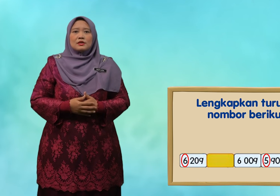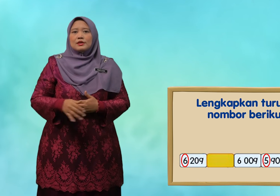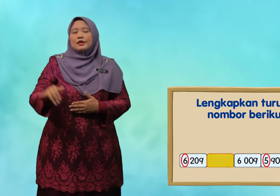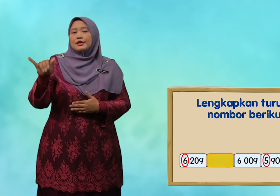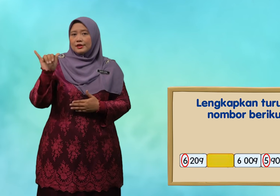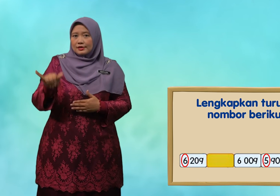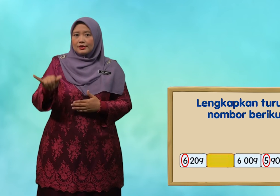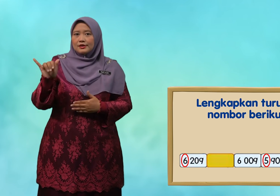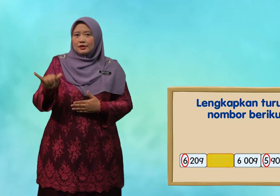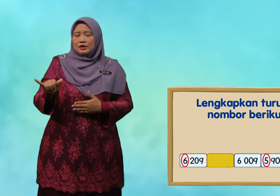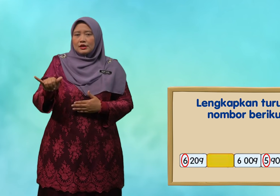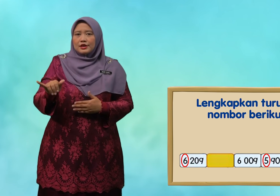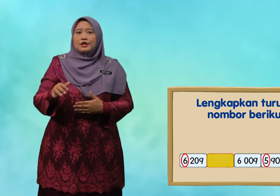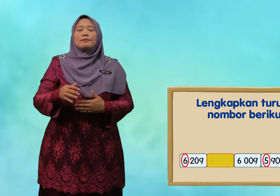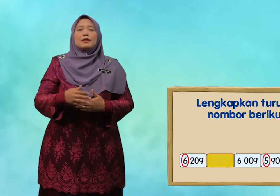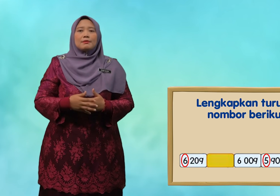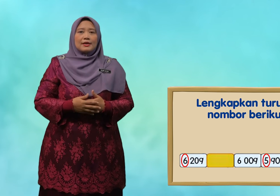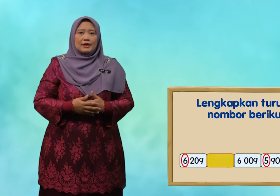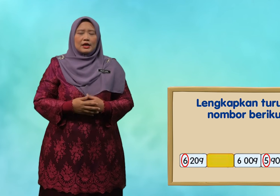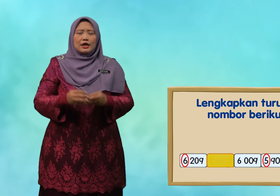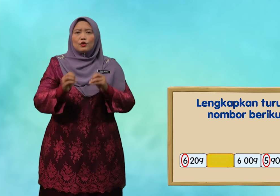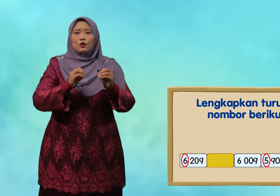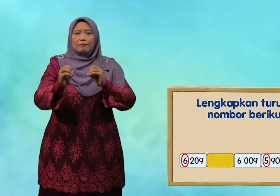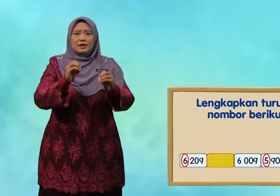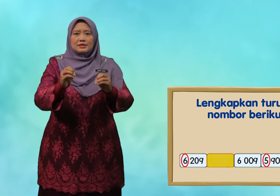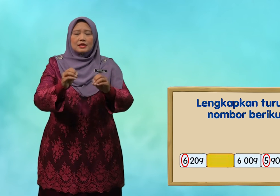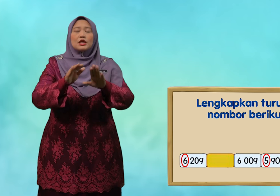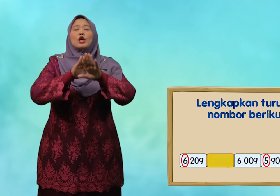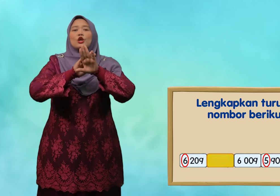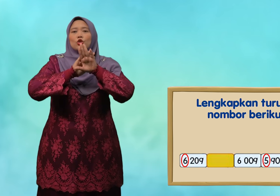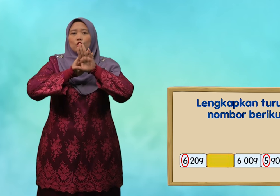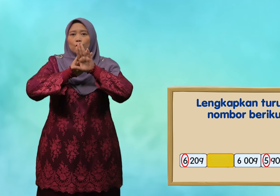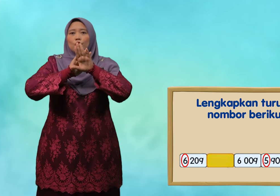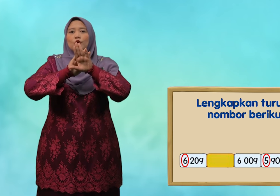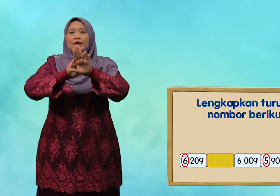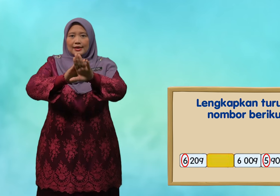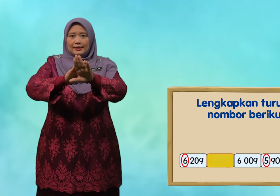ya ia melibatkan operasi tolak